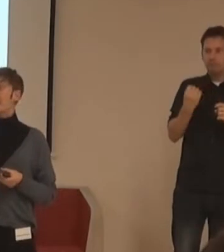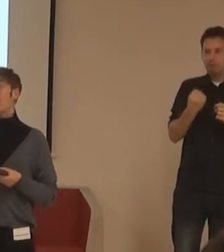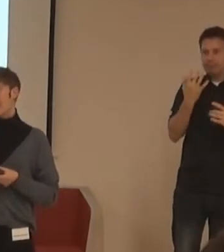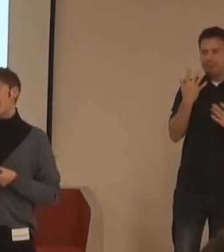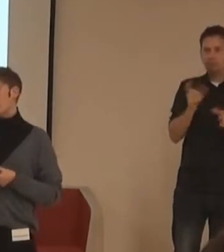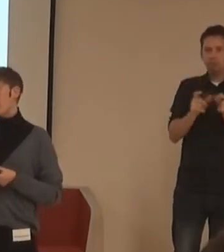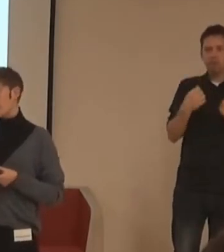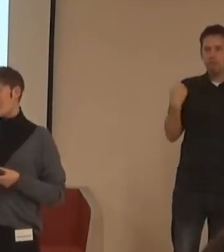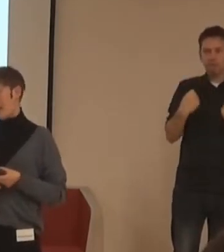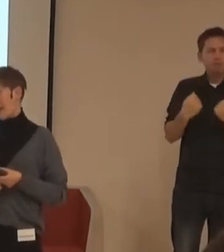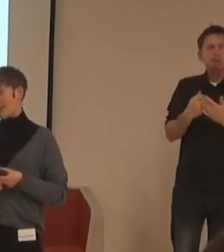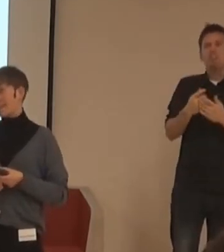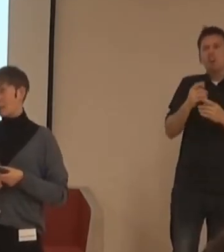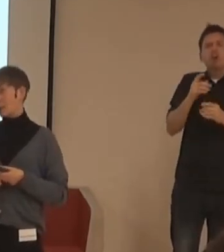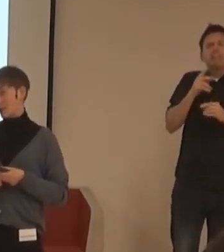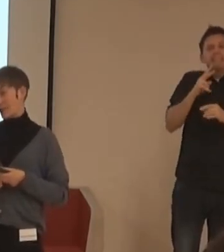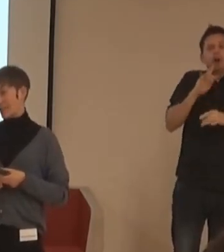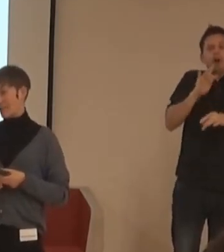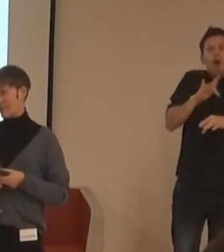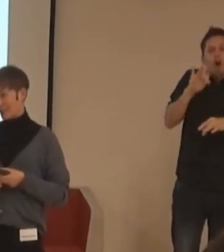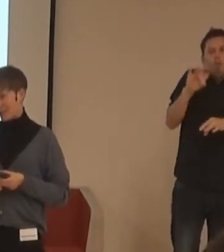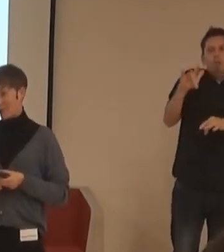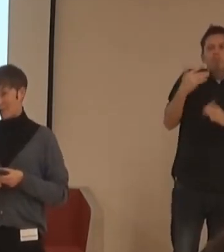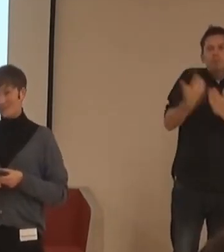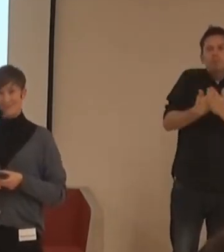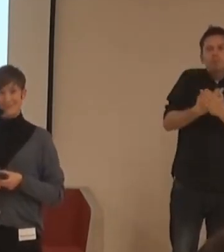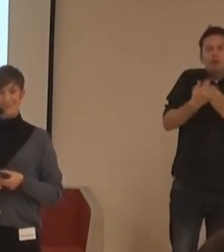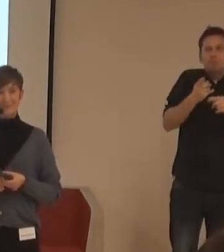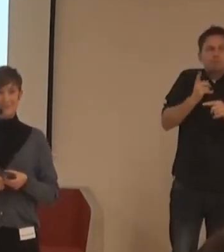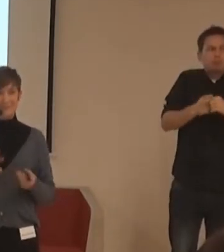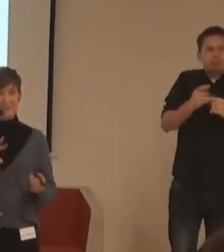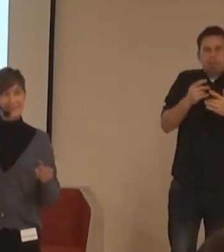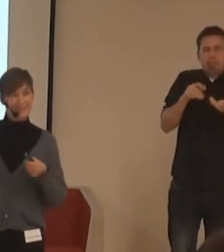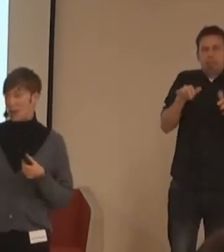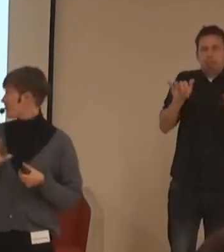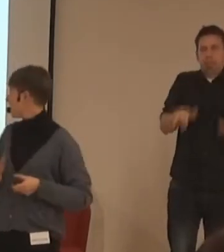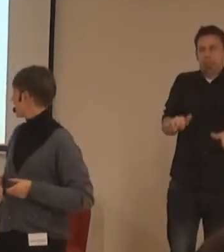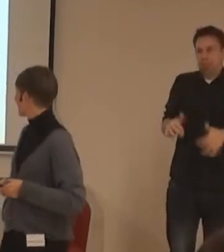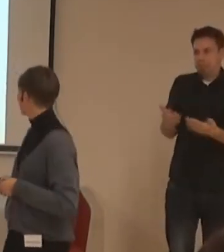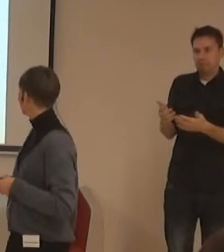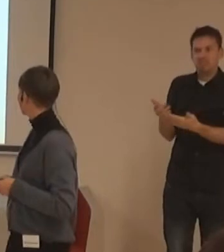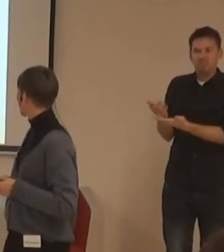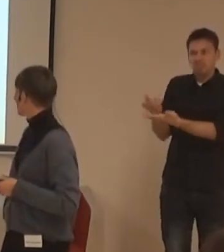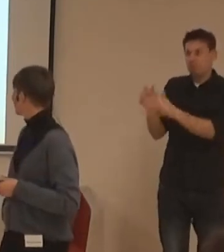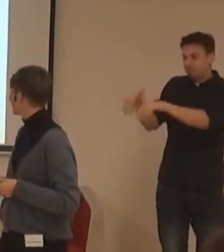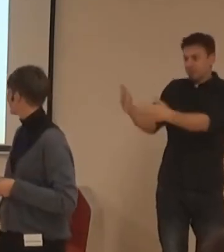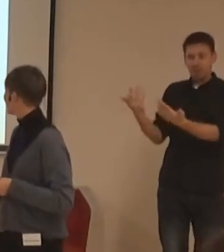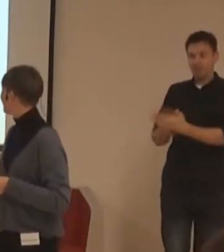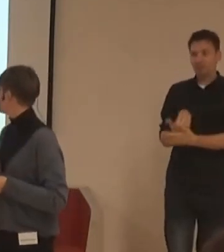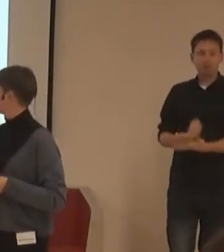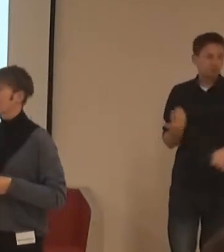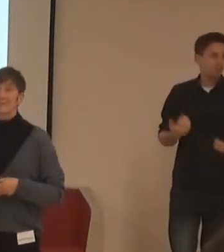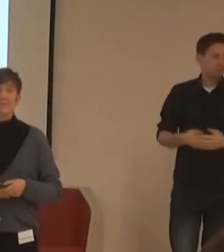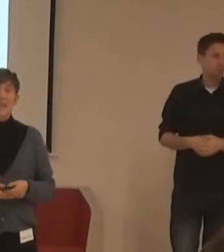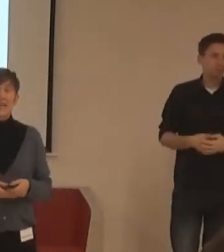někdy to tady pouštíváme, ale já tady úplně přesně nevím, jak... Pardon. Takovej nelad, malej.